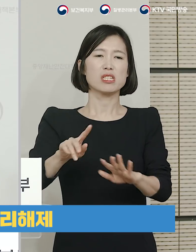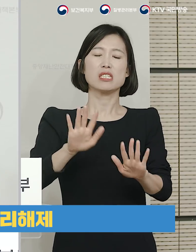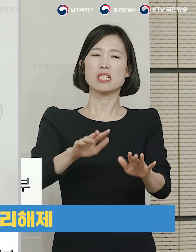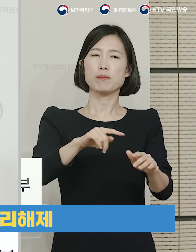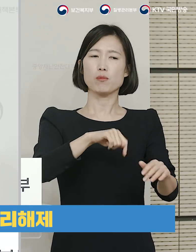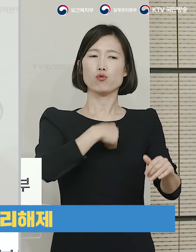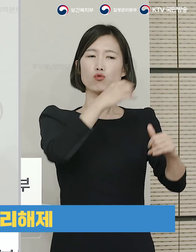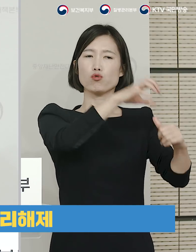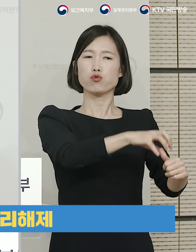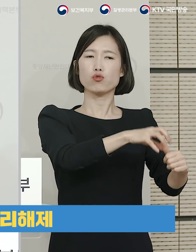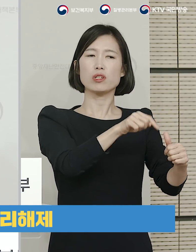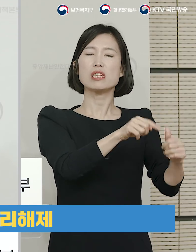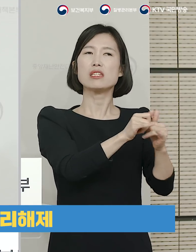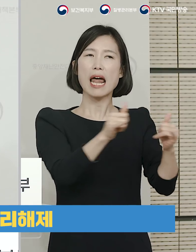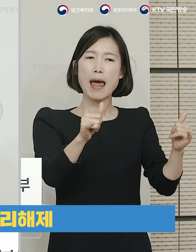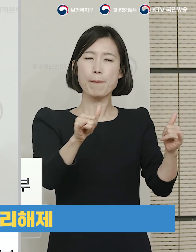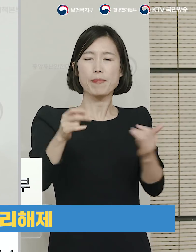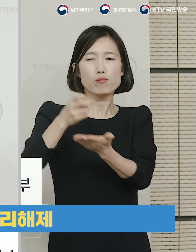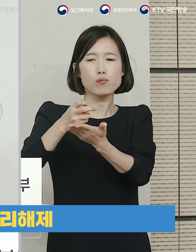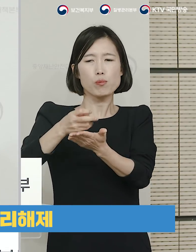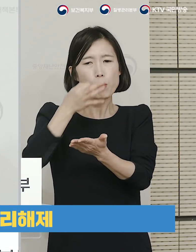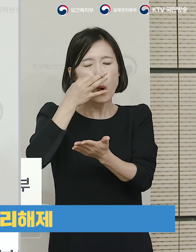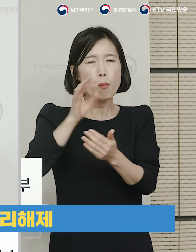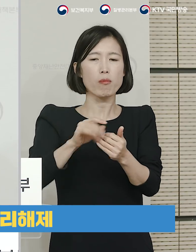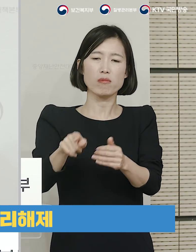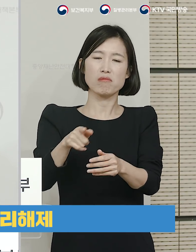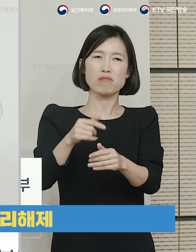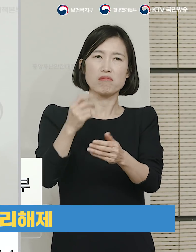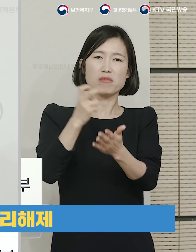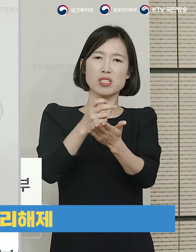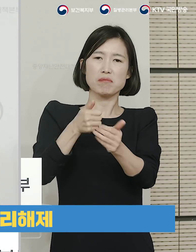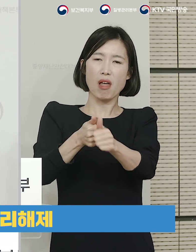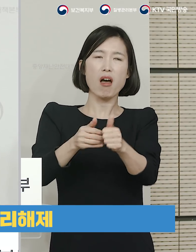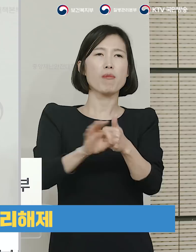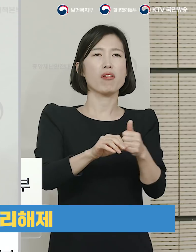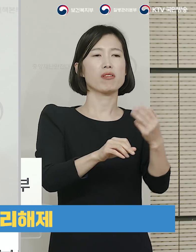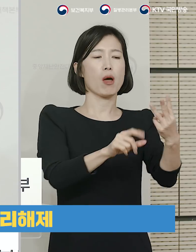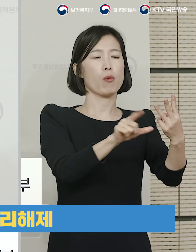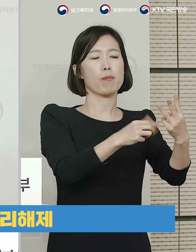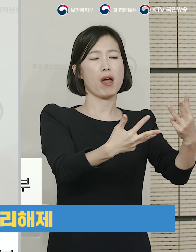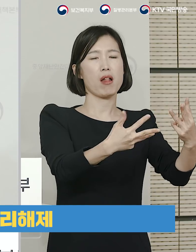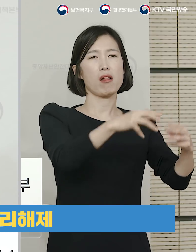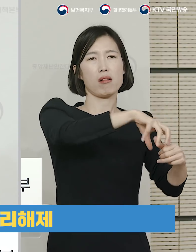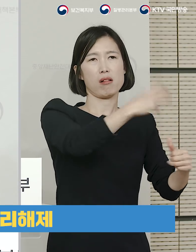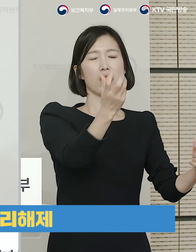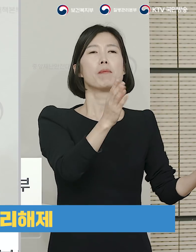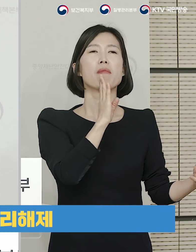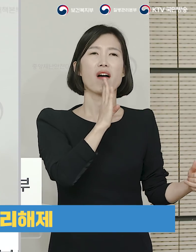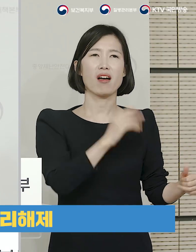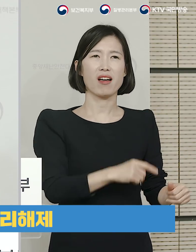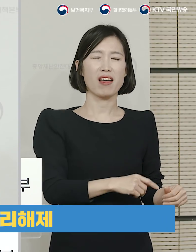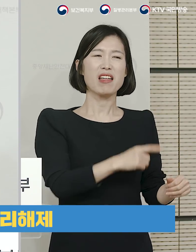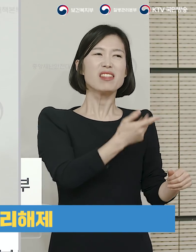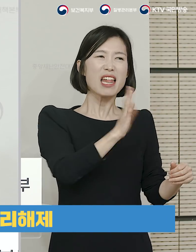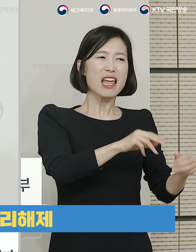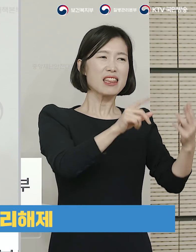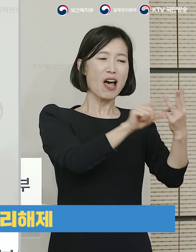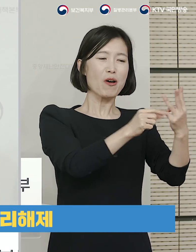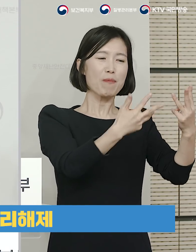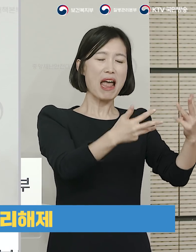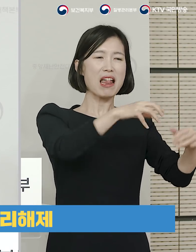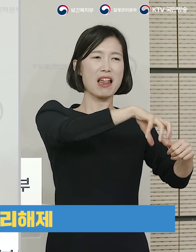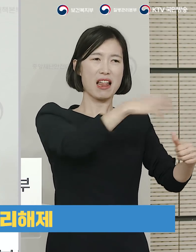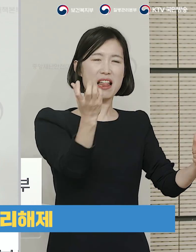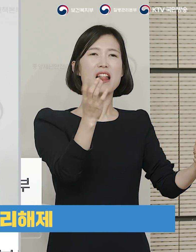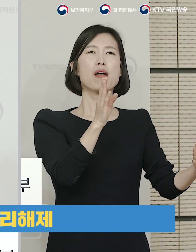격리되고 있는 이분들은 3월 8일 날 지침에 의한 격리 해제가 됩니다 대구시가